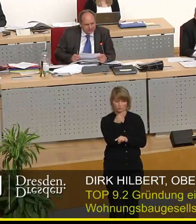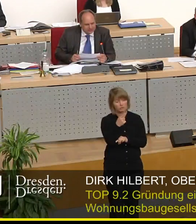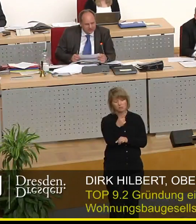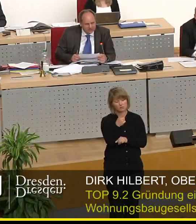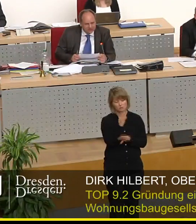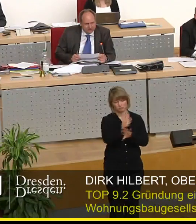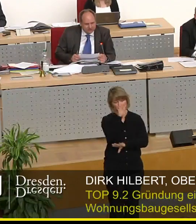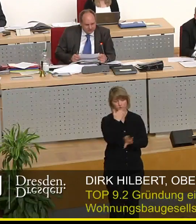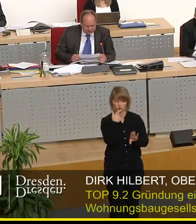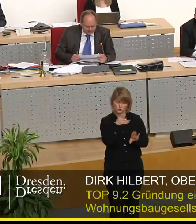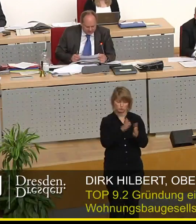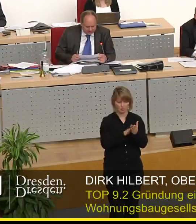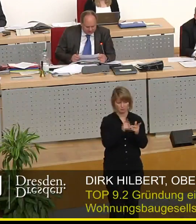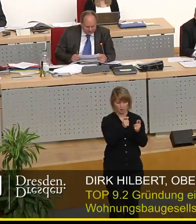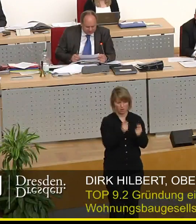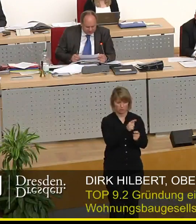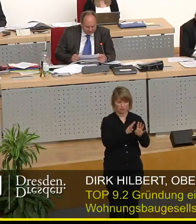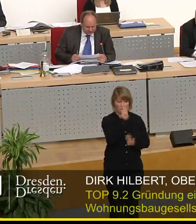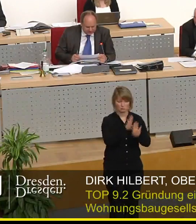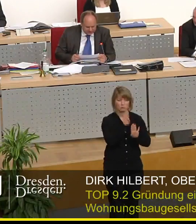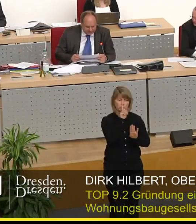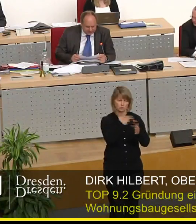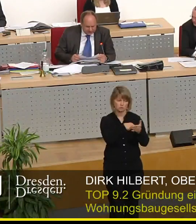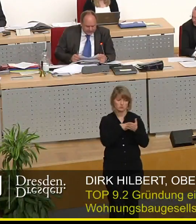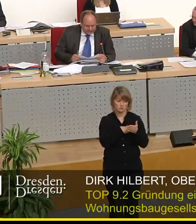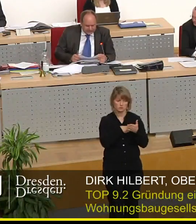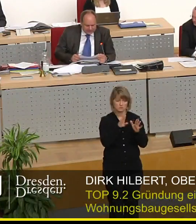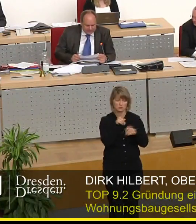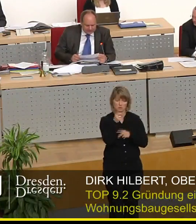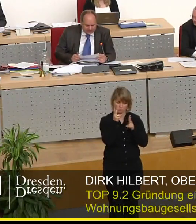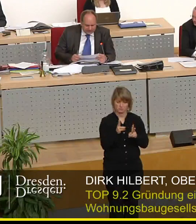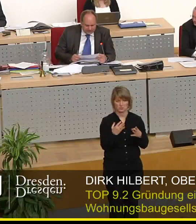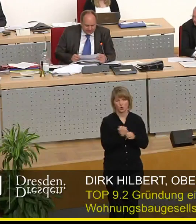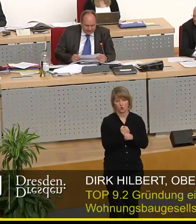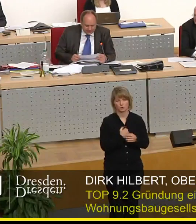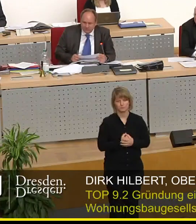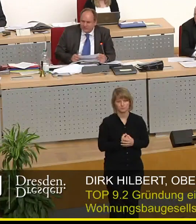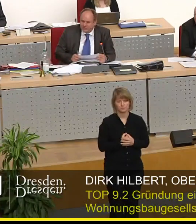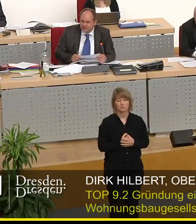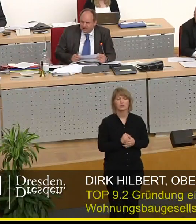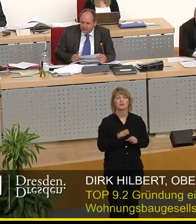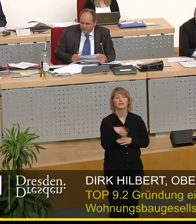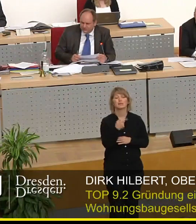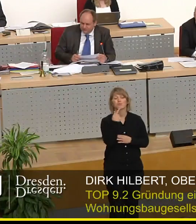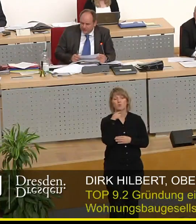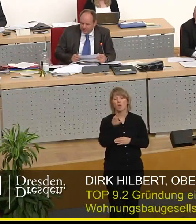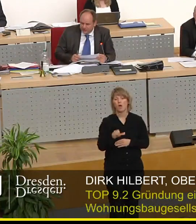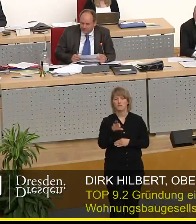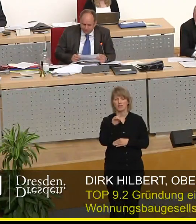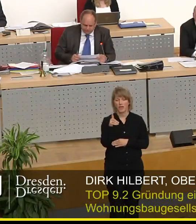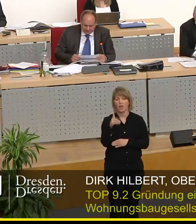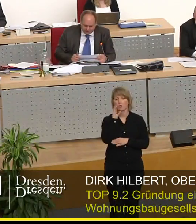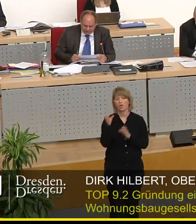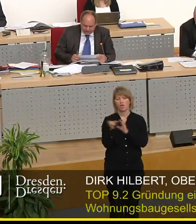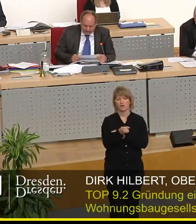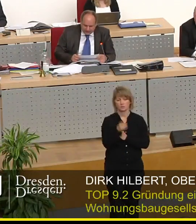signalisieren damit wir das entsprechend behandeln kann es gibt einen Ergänzungsantrag der AfD den ich dann